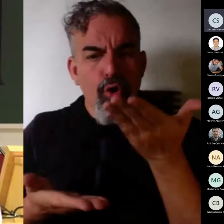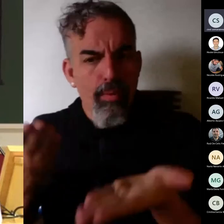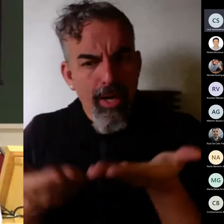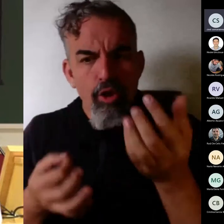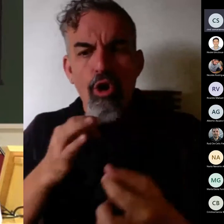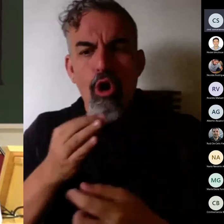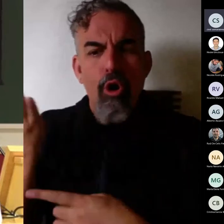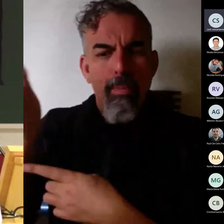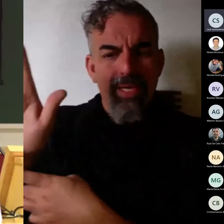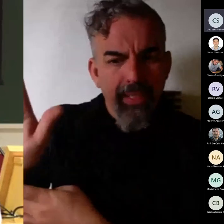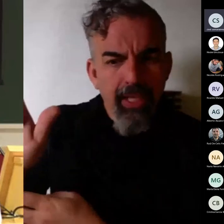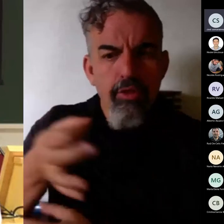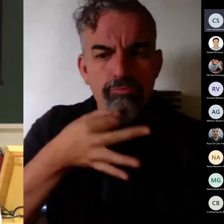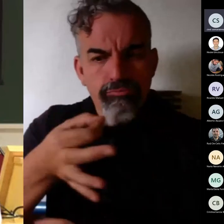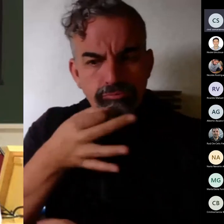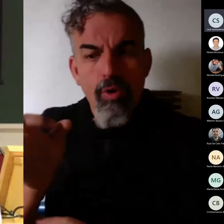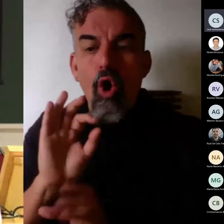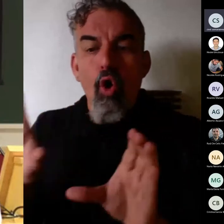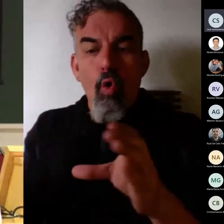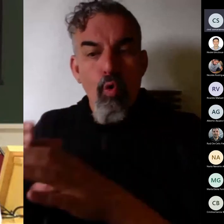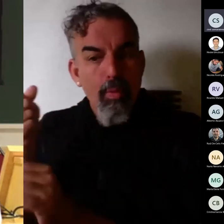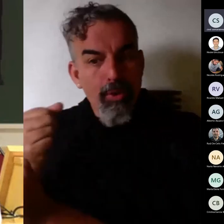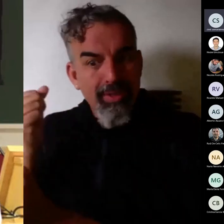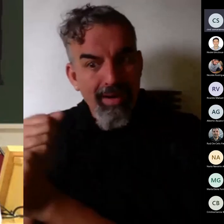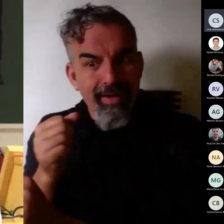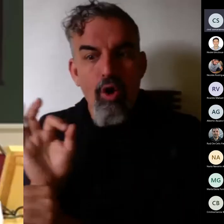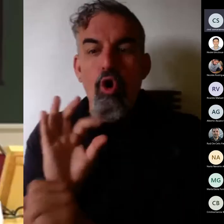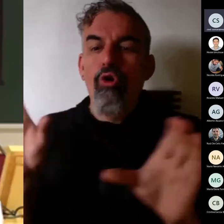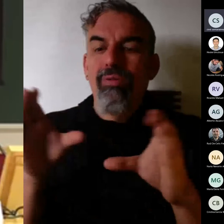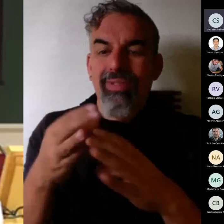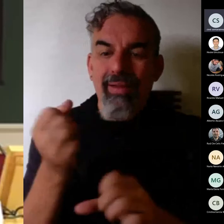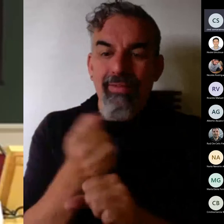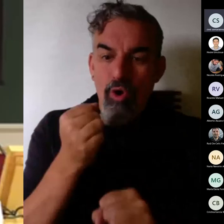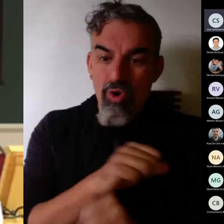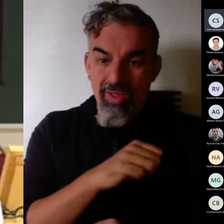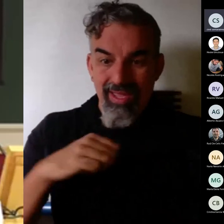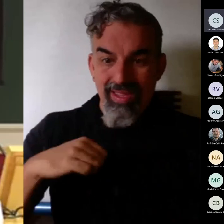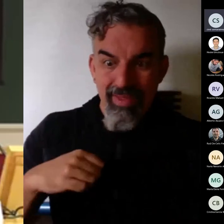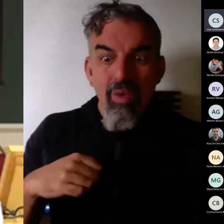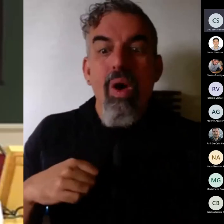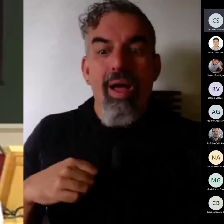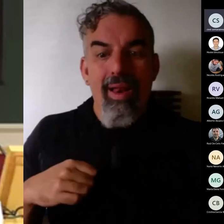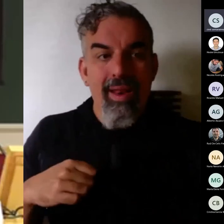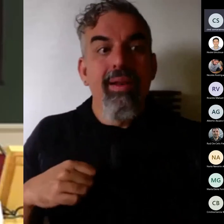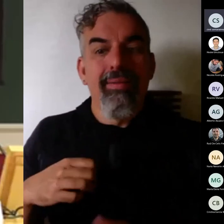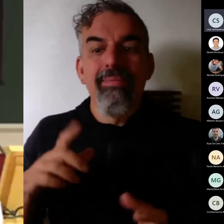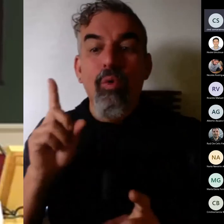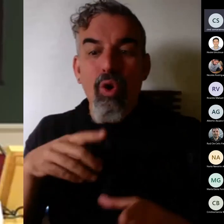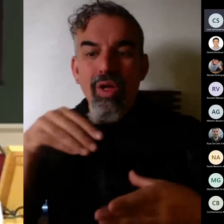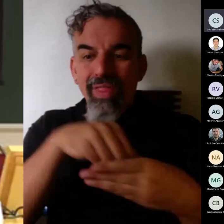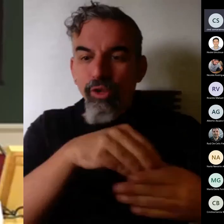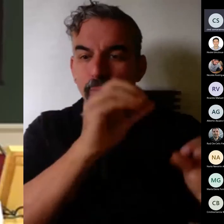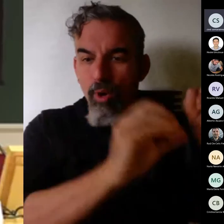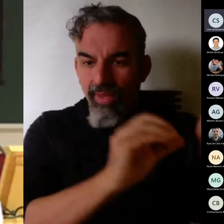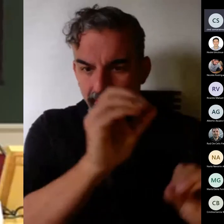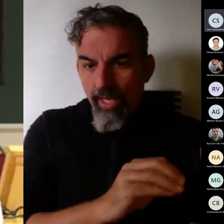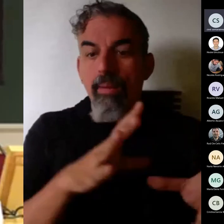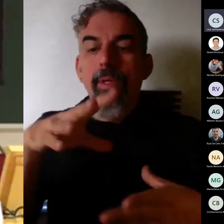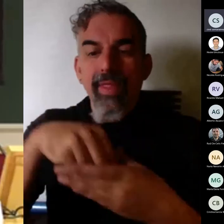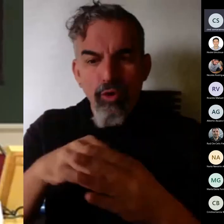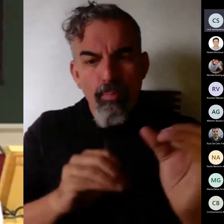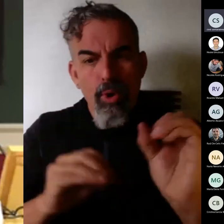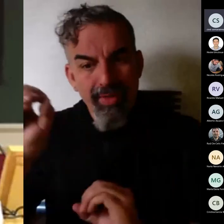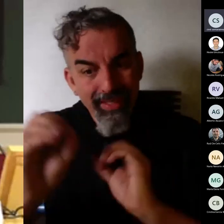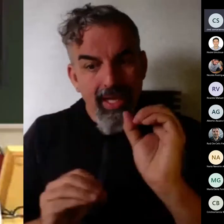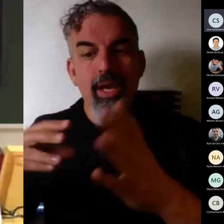presentaciones trabajos de grupo trabajos individuales y luego dentro de cada uno de ellos cuando